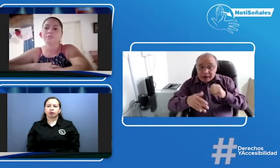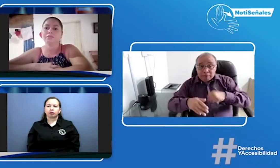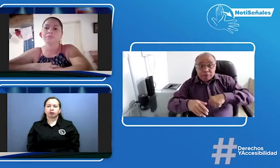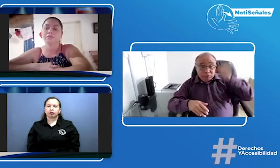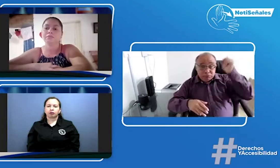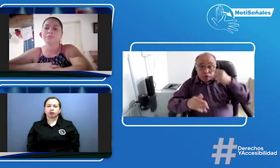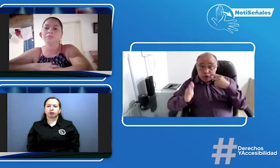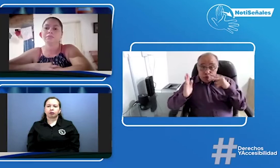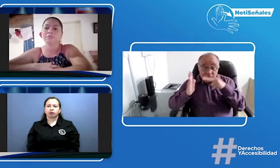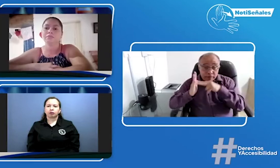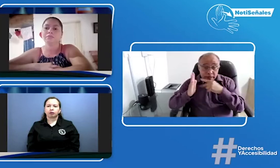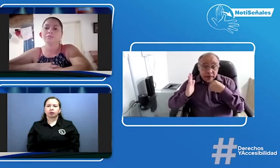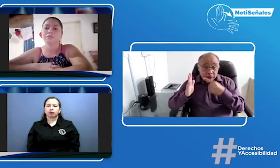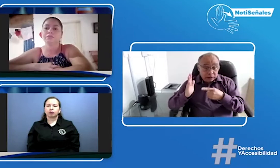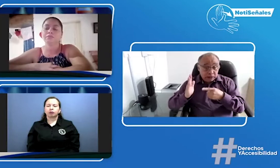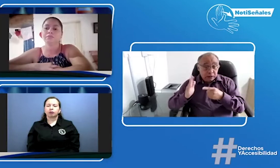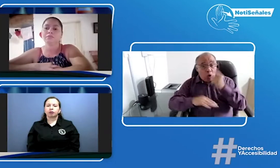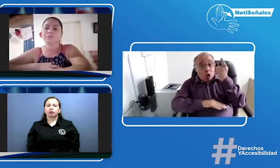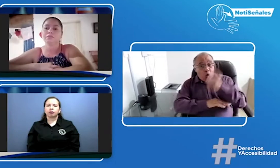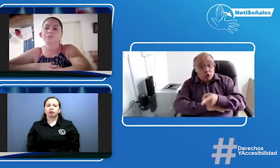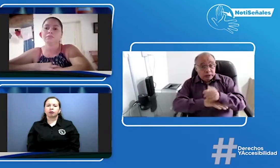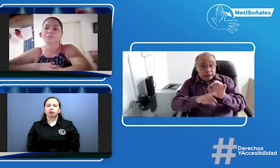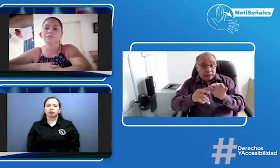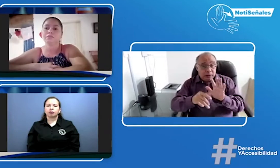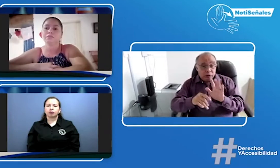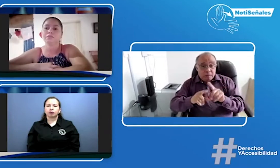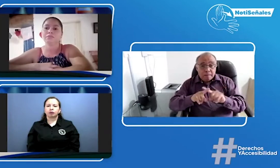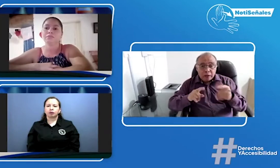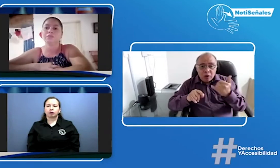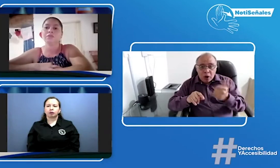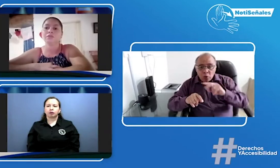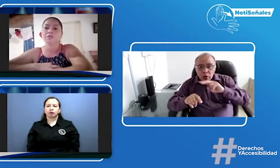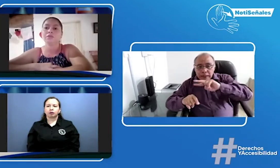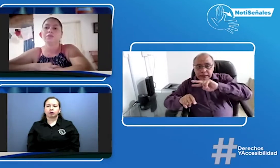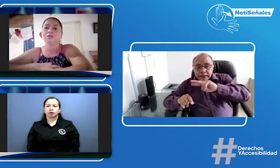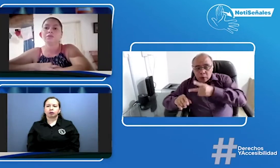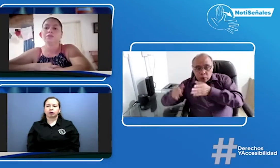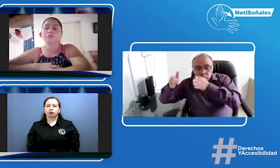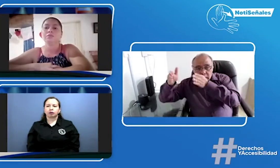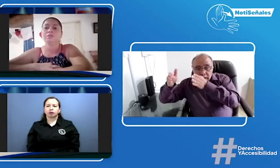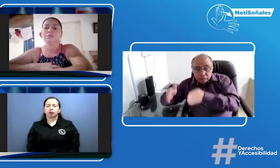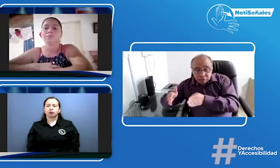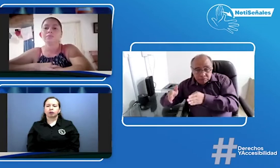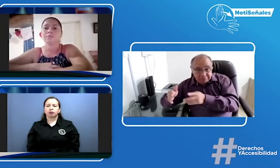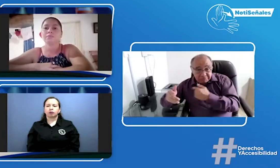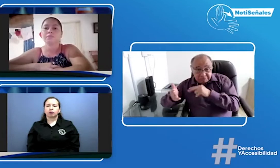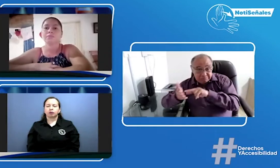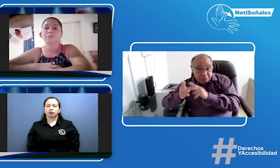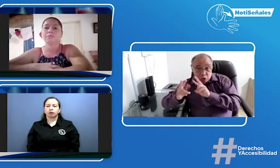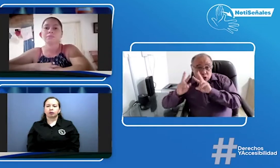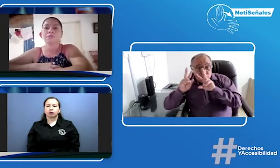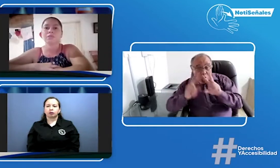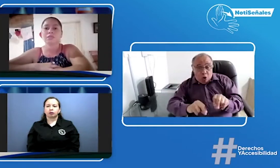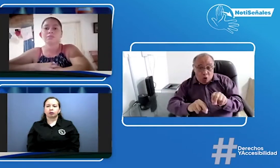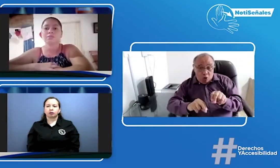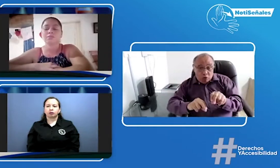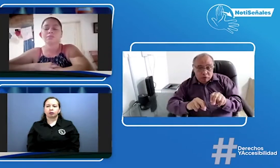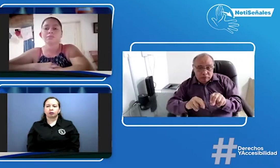tutela ustedes la ganaron, ¿no? Yo vi que allí el juez ordenó a que eso se hiciera, pero en segunda instancia